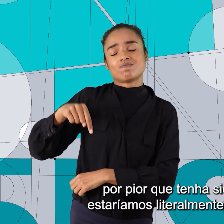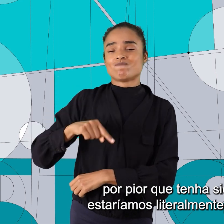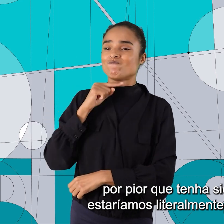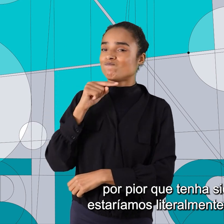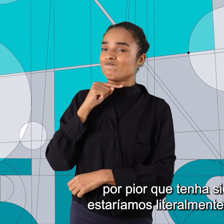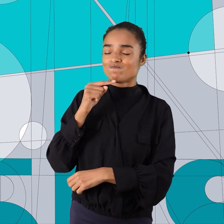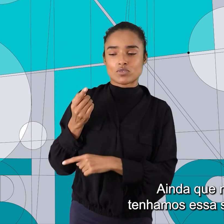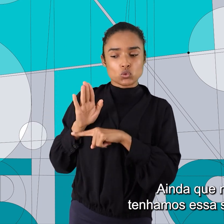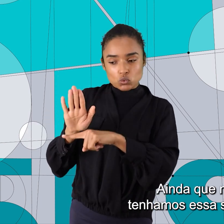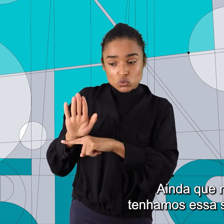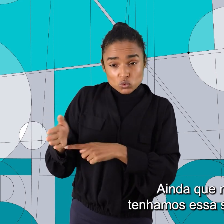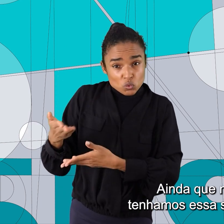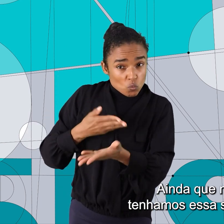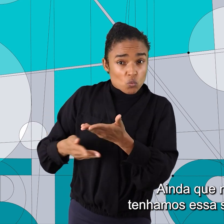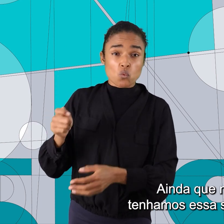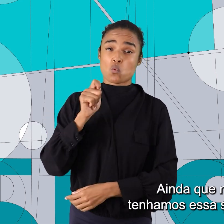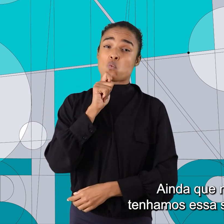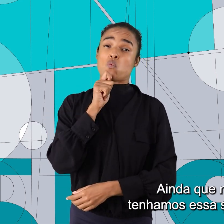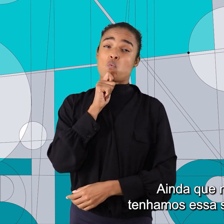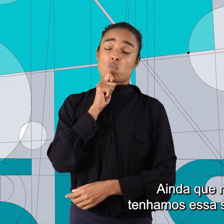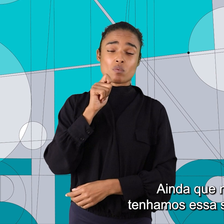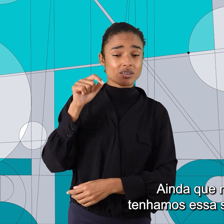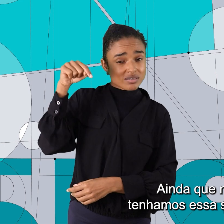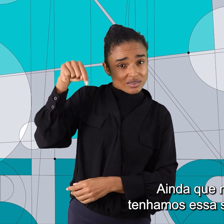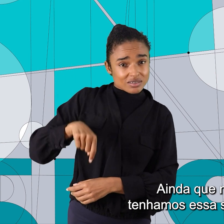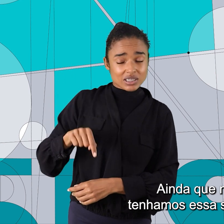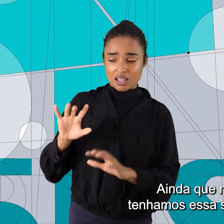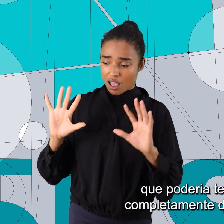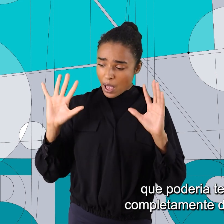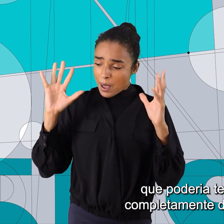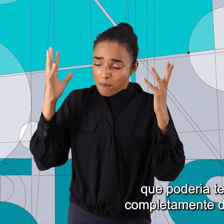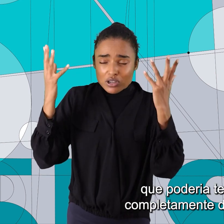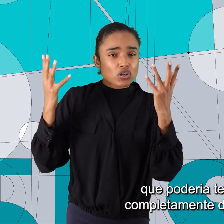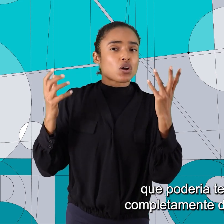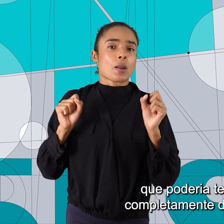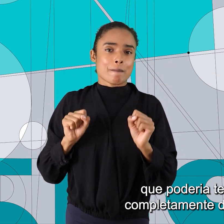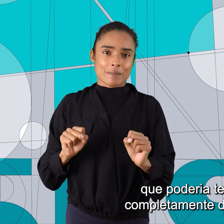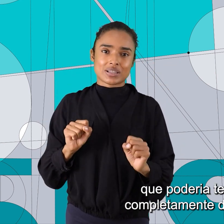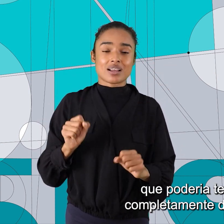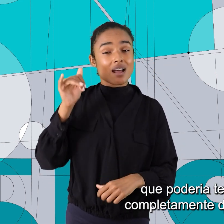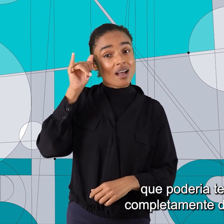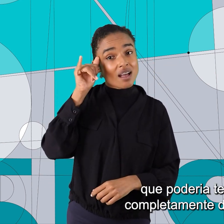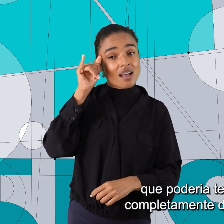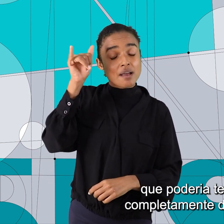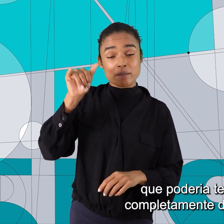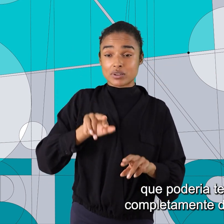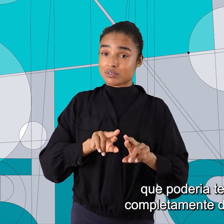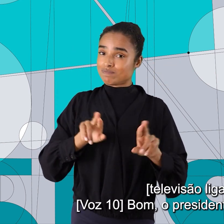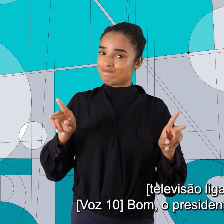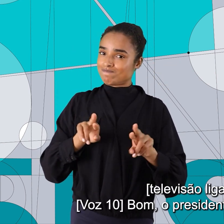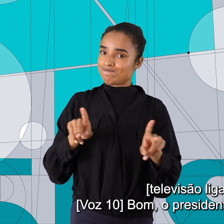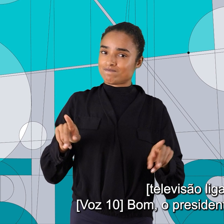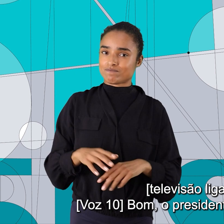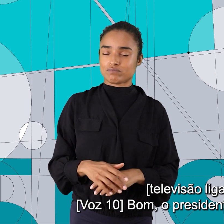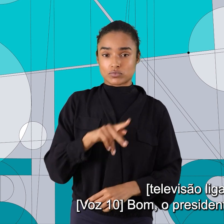desassistidos. ainda que nós tenhamos essa situação que poderia ter sido completamente diferente.